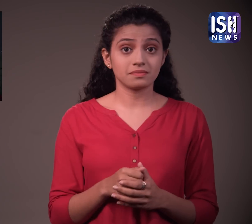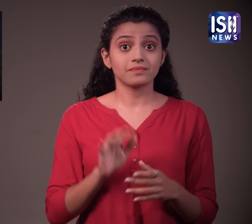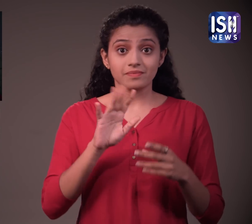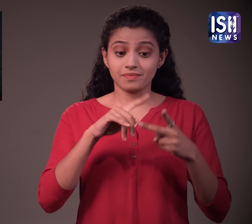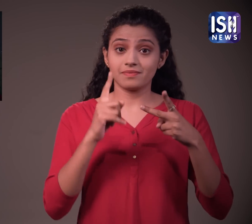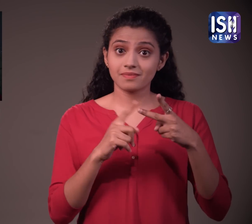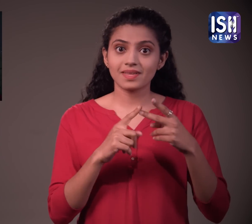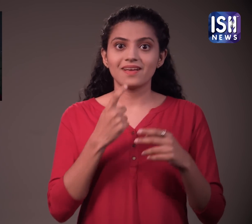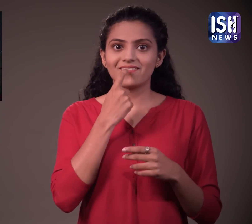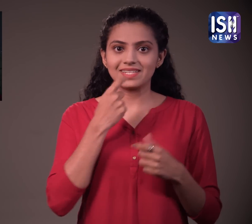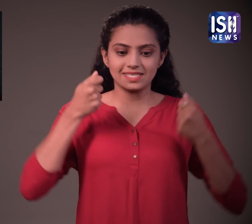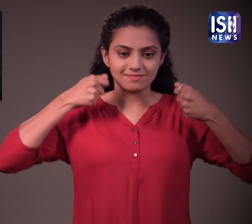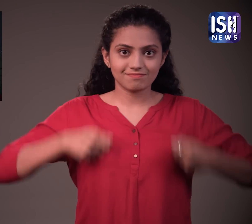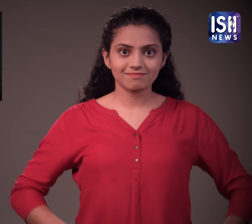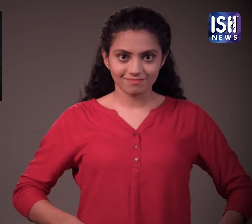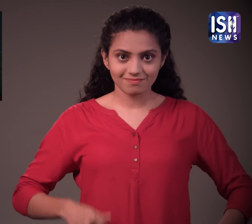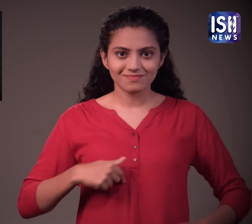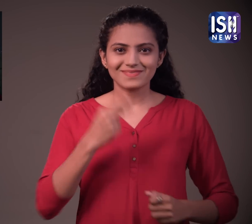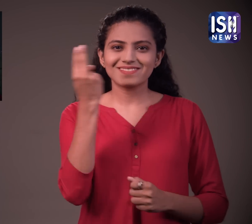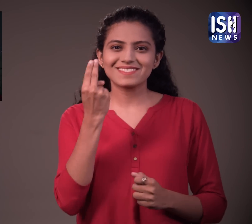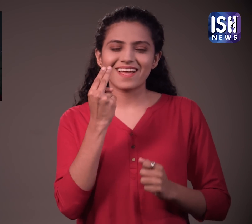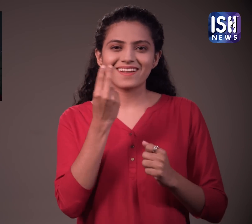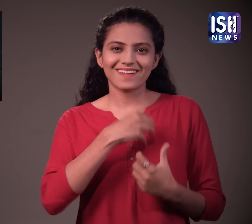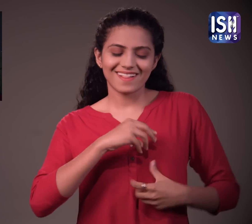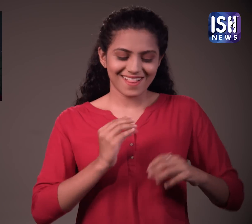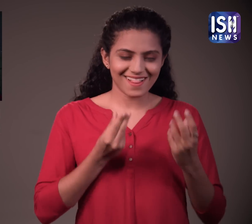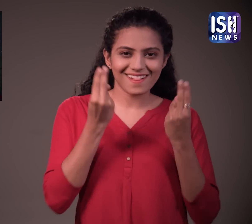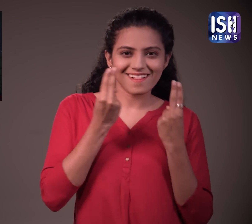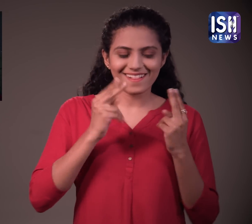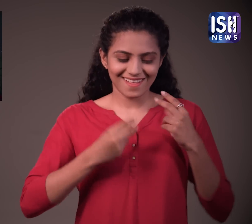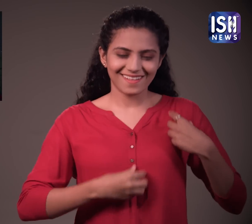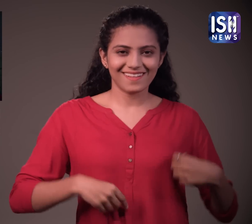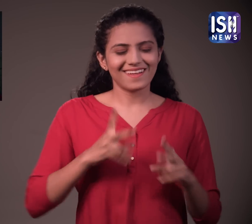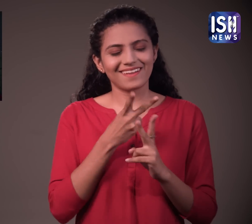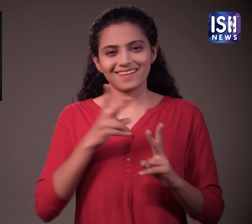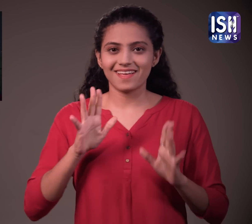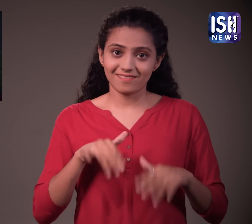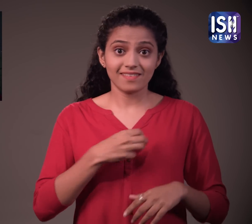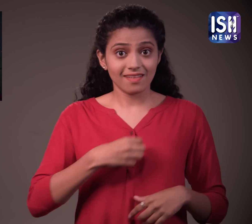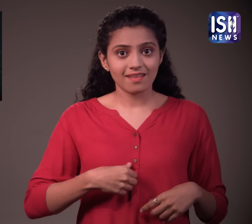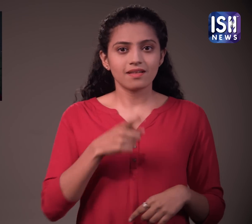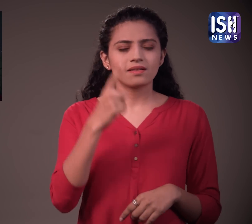वह। प्रिंटेट डिजाइन वाली वाइट टीशर्ट थी। इसकी कीमत कितनी होगी।